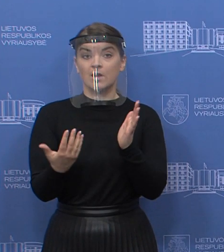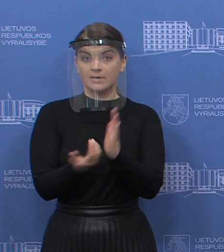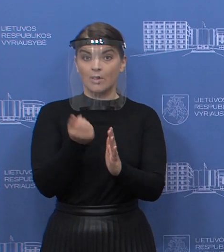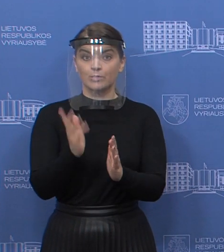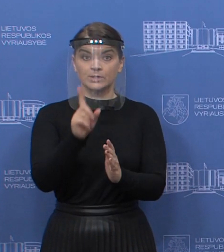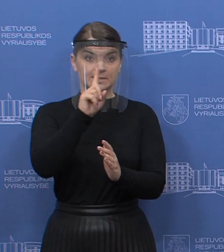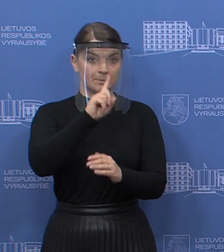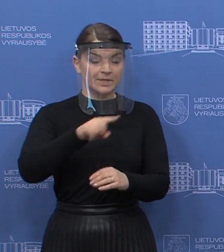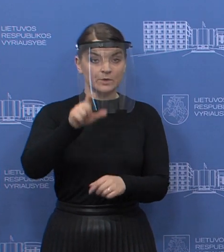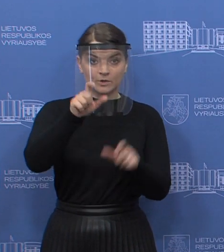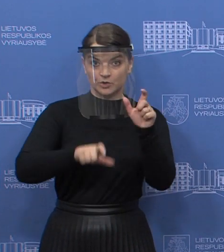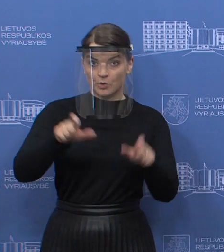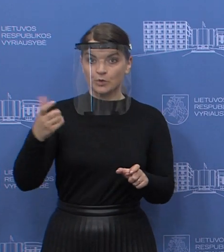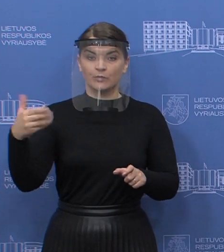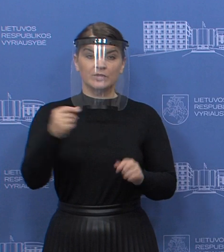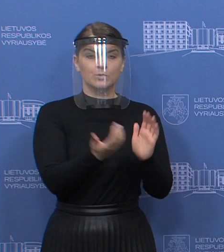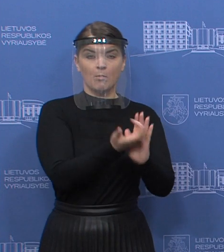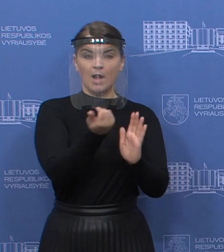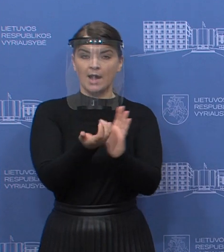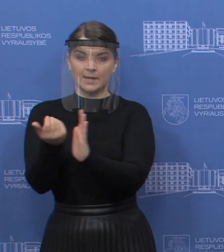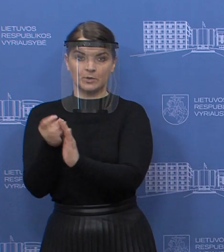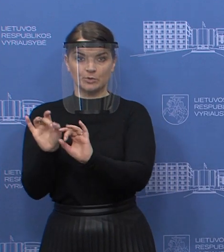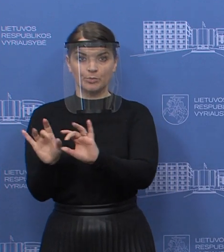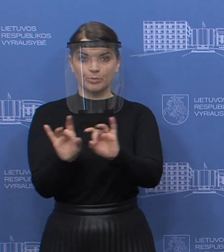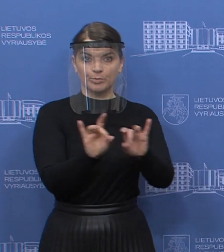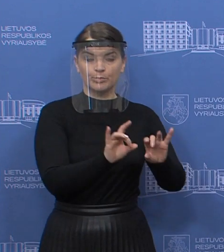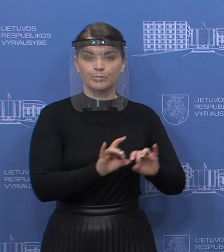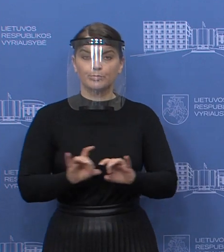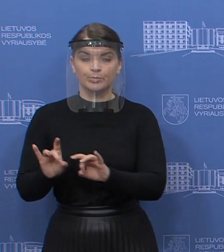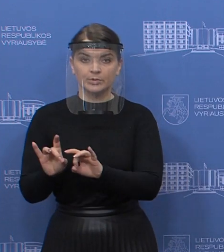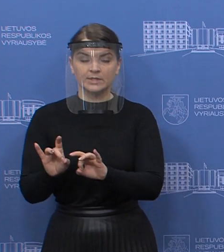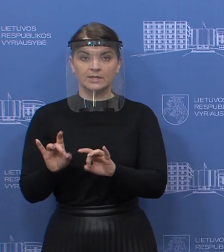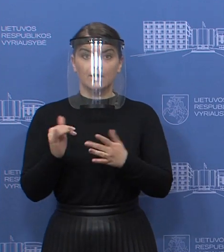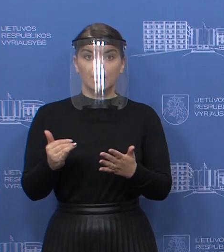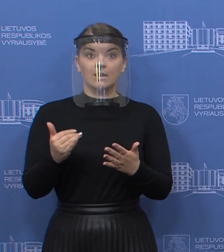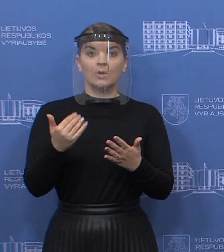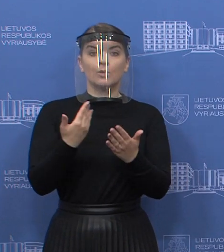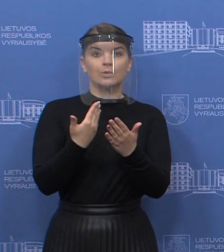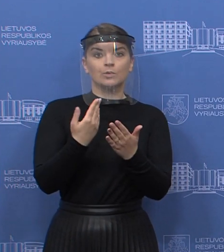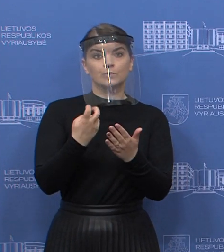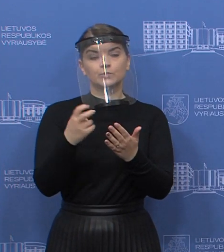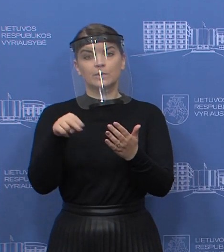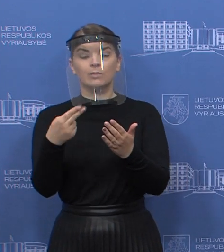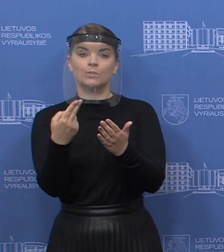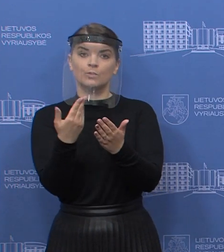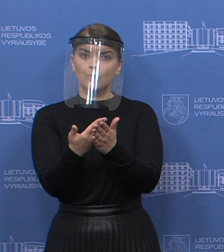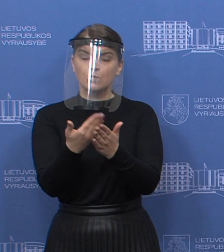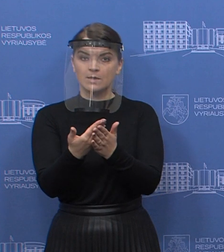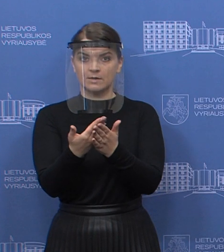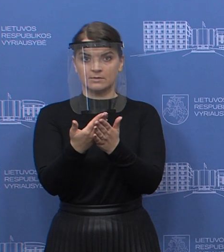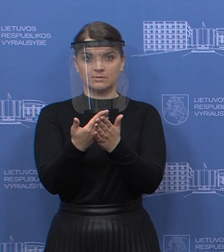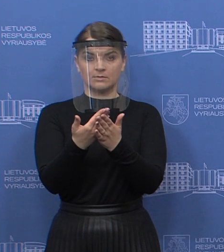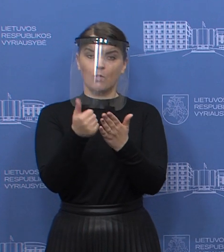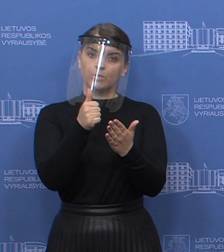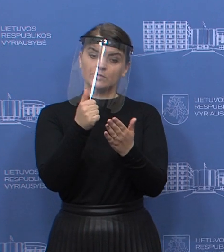na, jie visi turi skirtingas pajamas, tai tiesiog norėjau šiek tiek atištiplėstumėte, galbūt, kodėjau būtent šią sumą ir ar nebuvo svarstyta, na, pagal